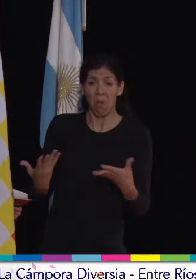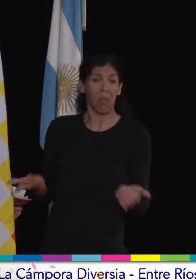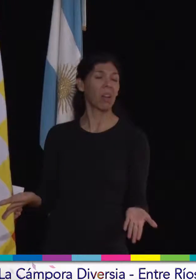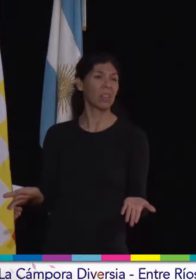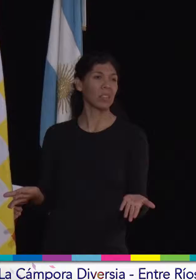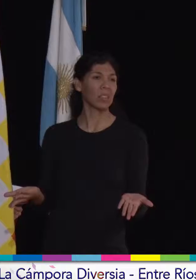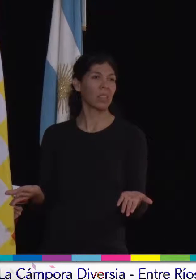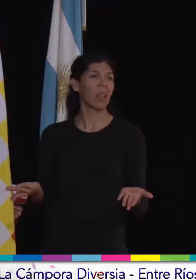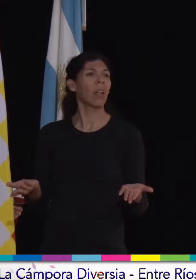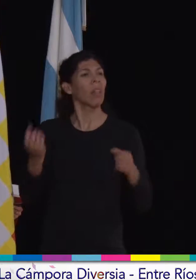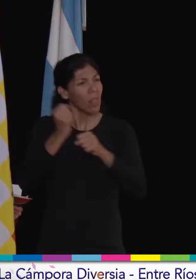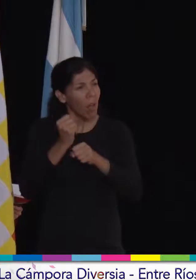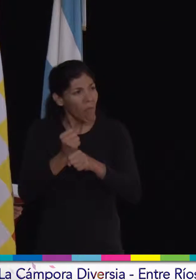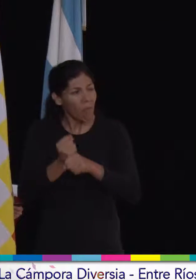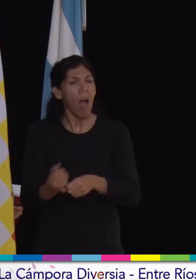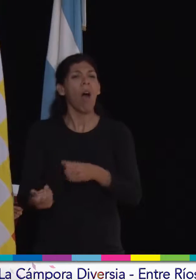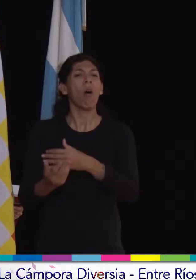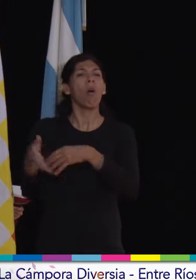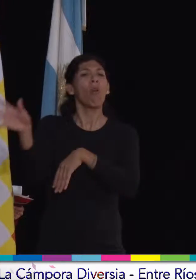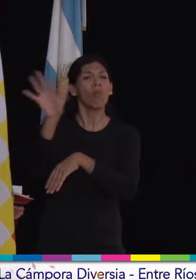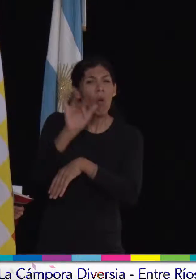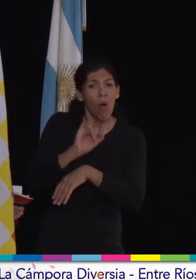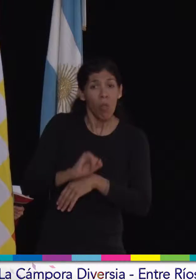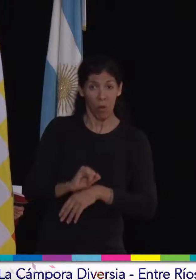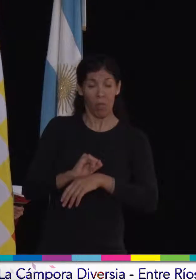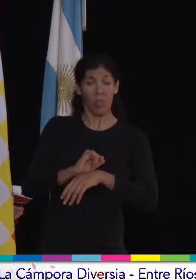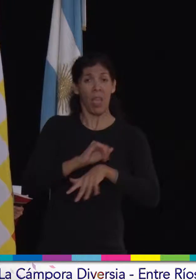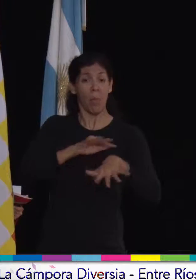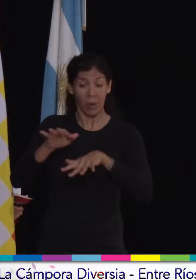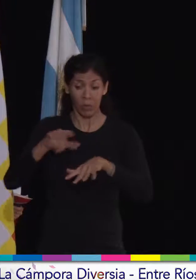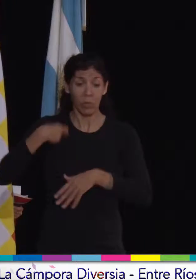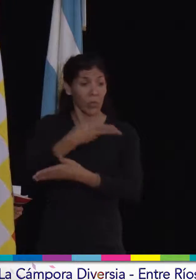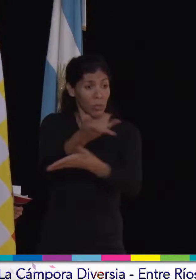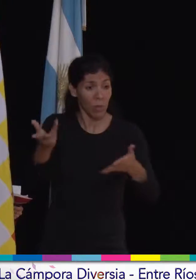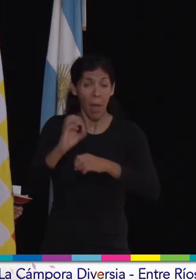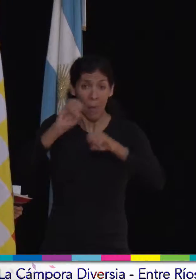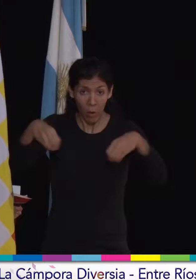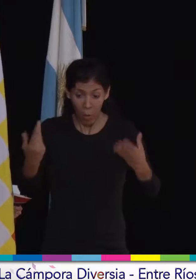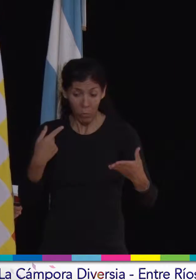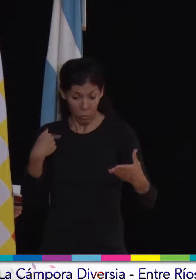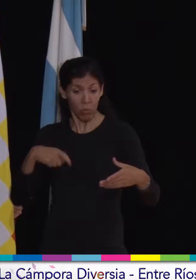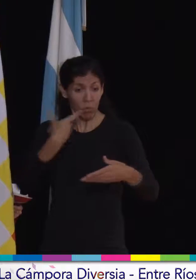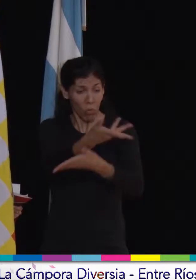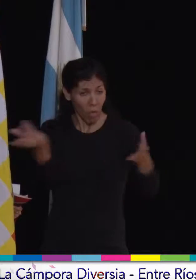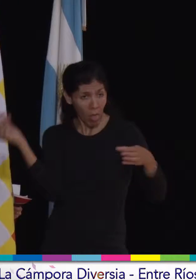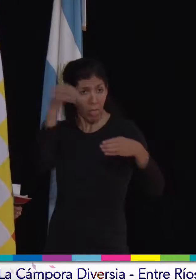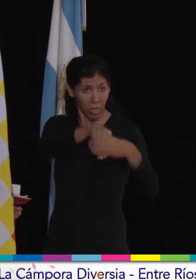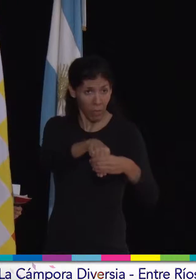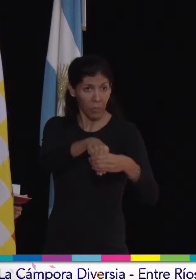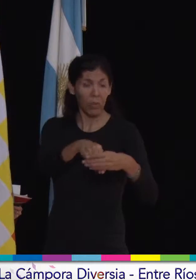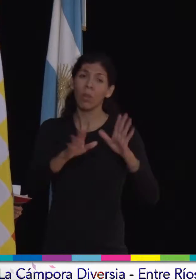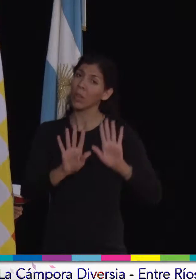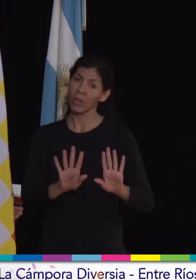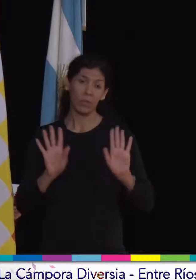inclusive trabajo día a día para mejorar la situación de esta sociedad. Porque yo soy parte de la sociedad. Simplemente